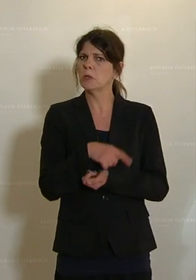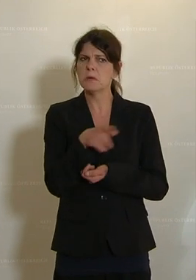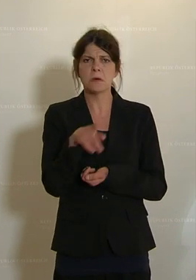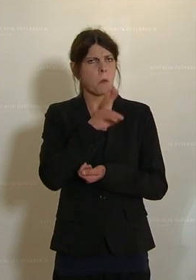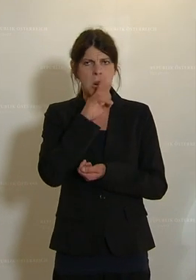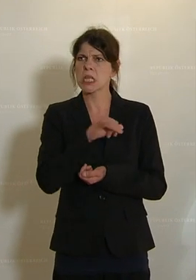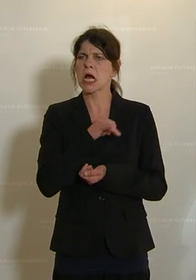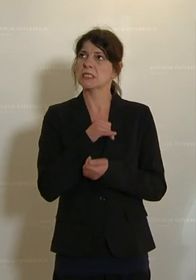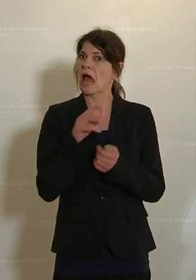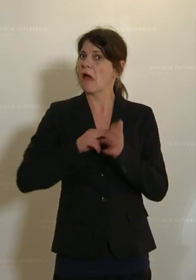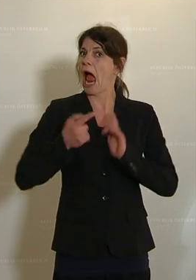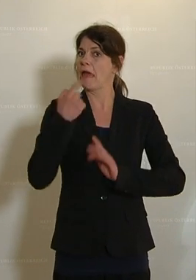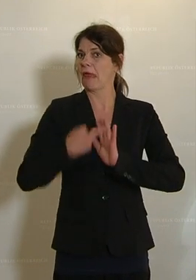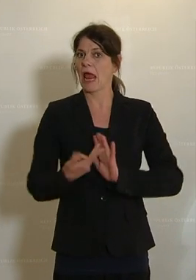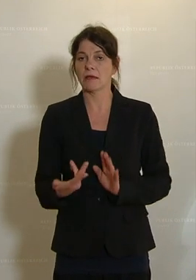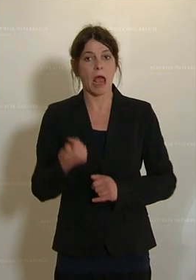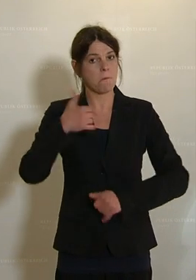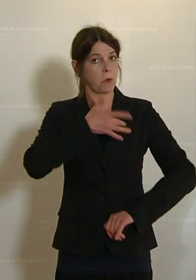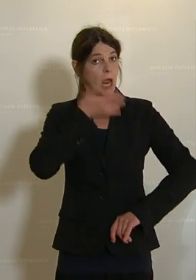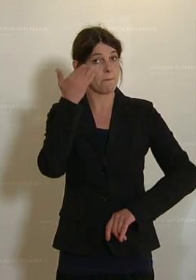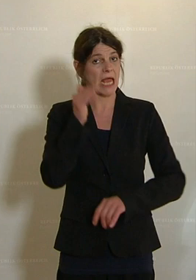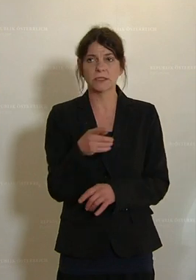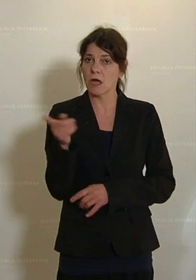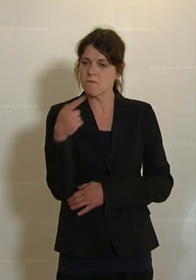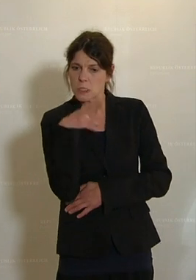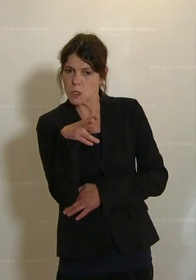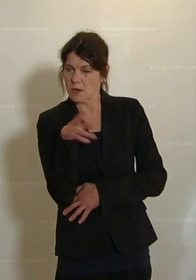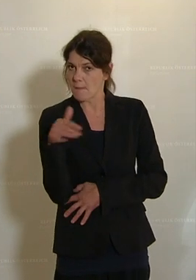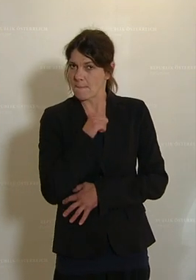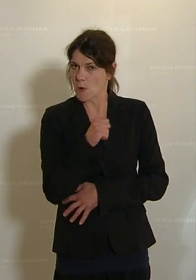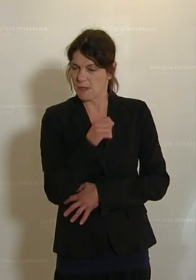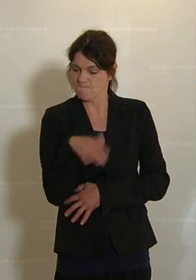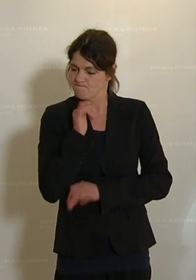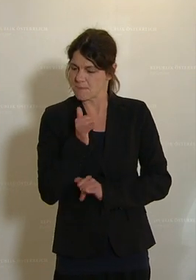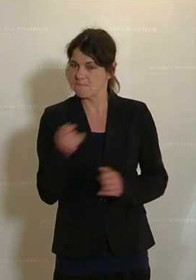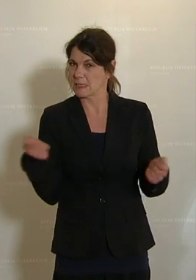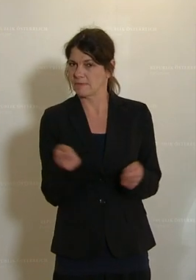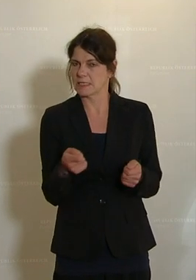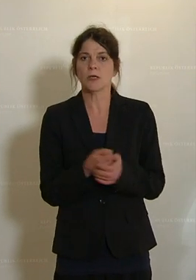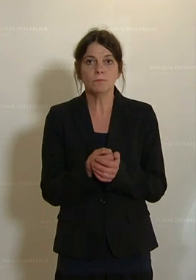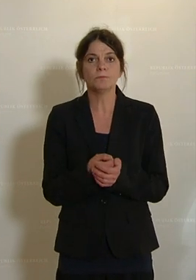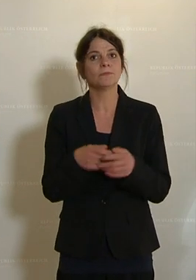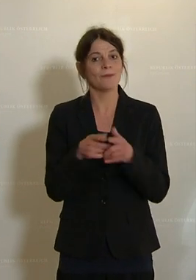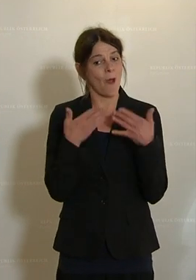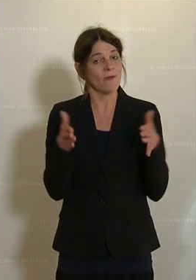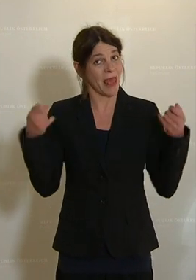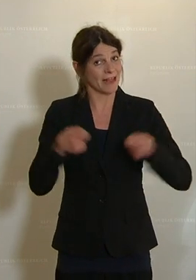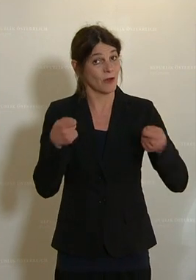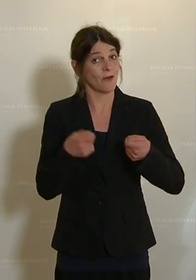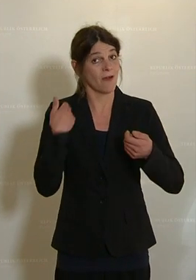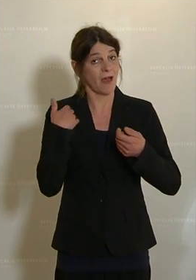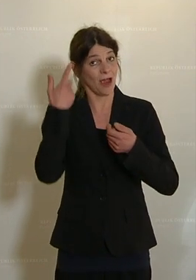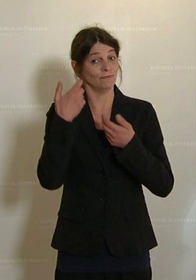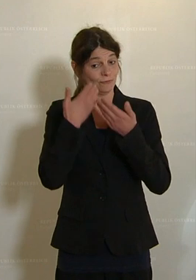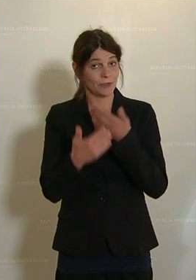sich für Hightech interessiert hat, von einem Bürgermeister mit viel Mut in eine Investition und in eine öffentliche Investition,